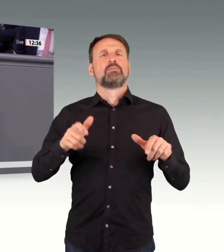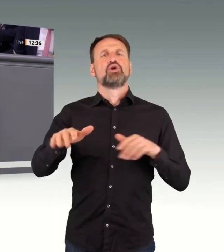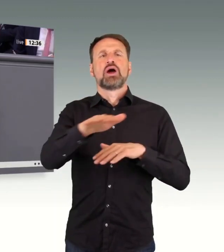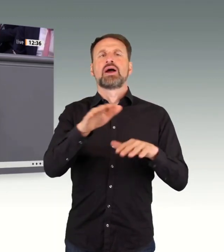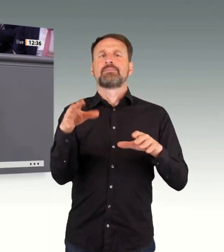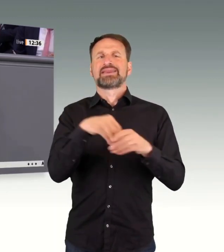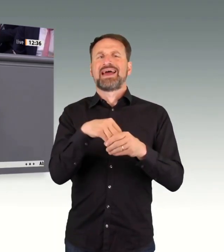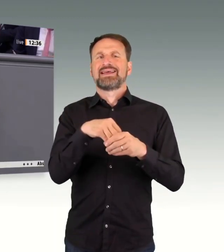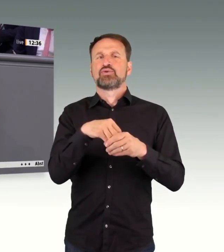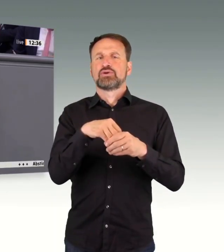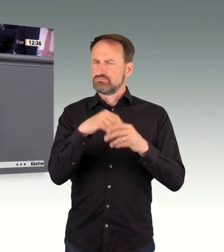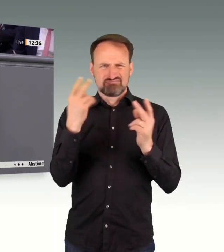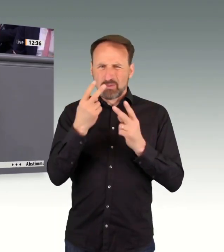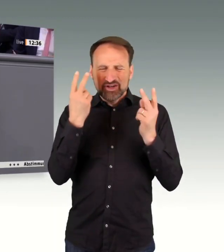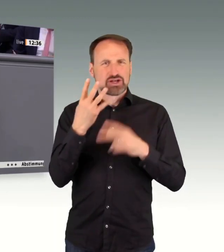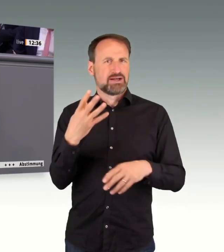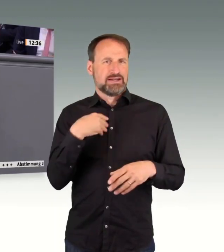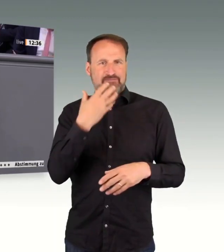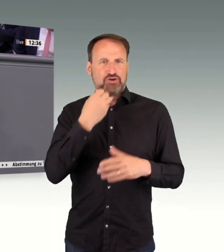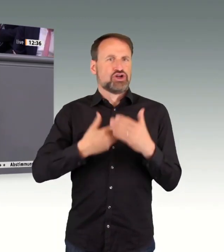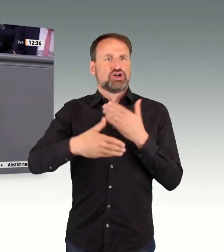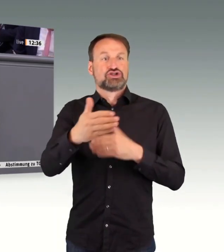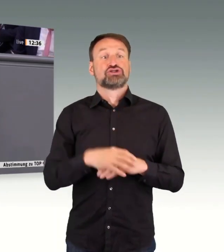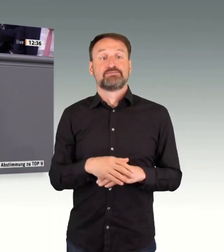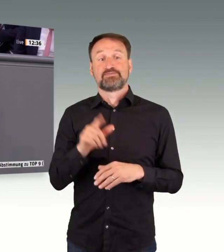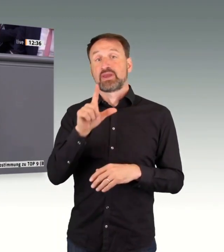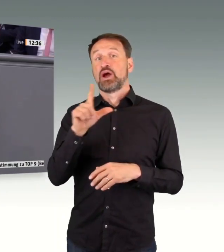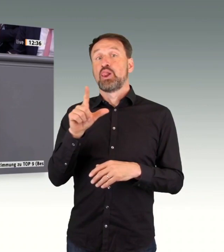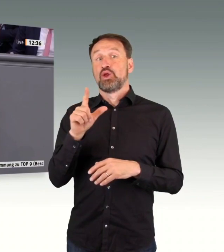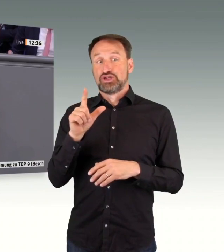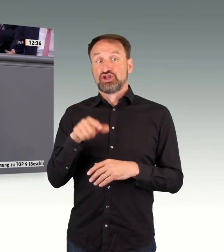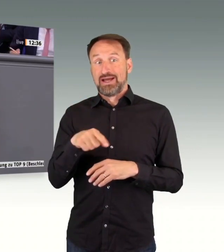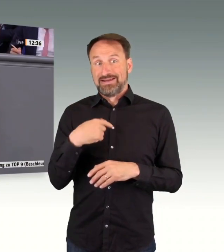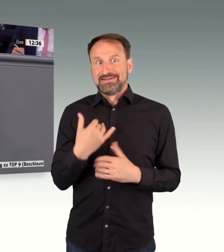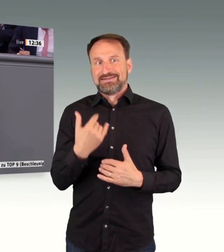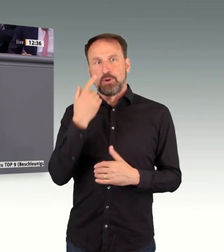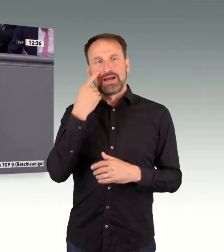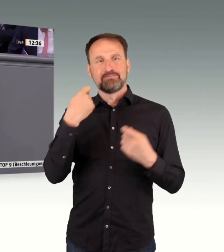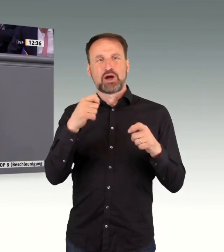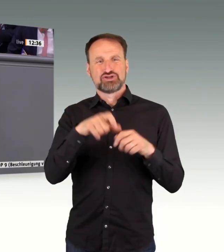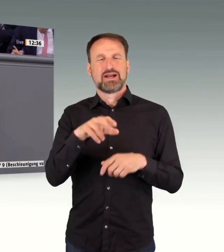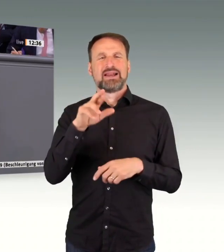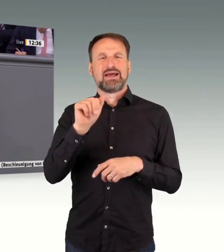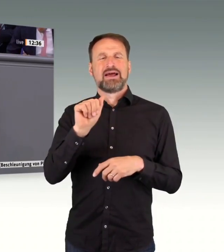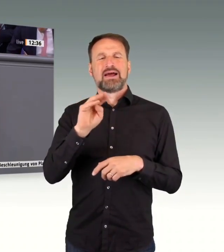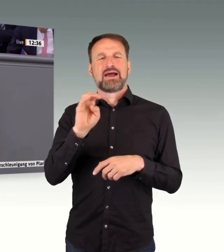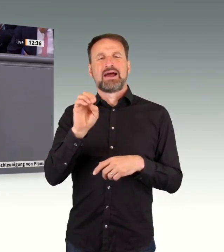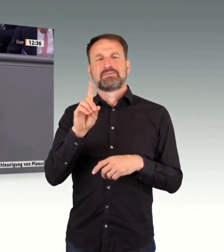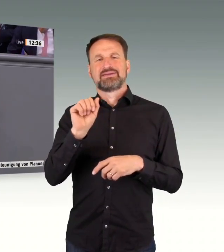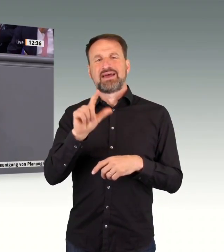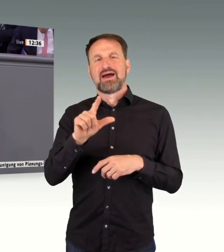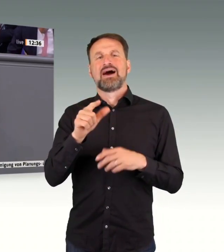ist direkt an das Bundesministerium, an die Staatssekretäre. Wir verabschieden also nicht nur Papiere,